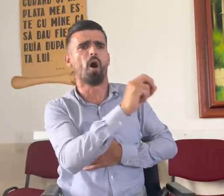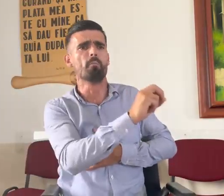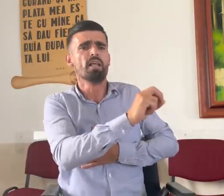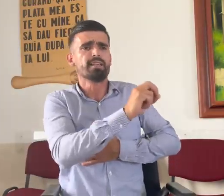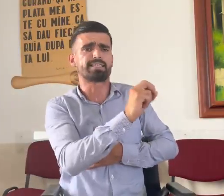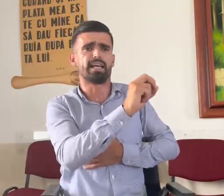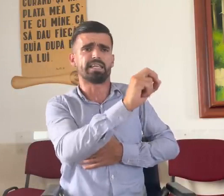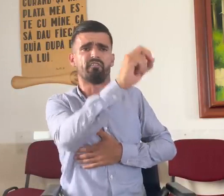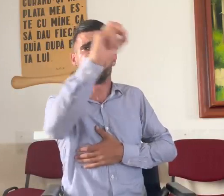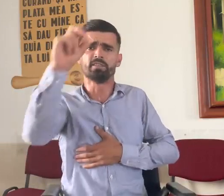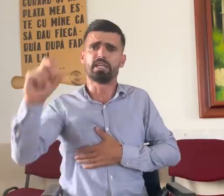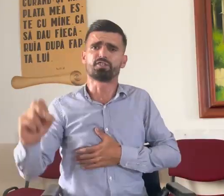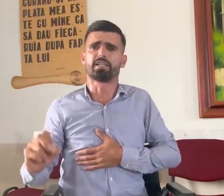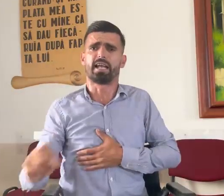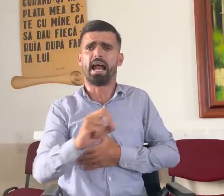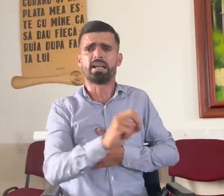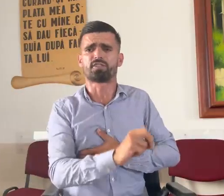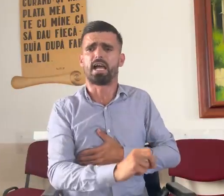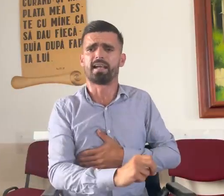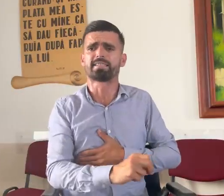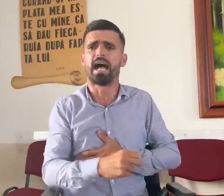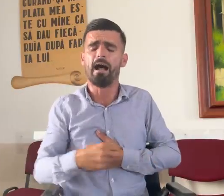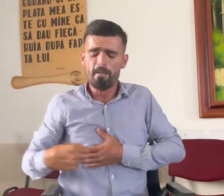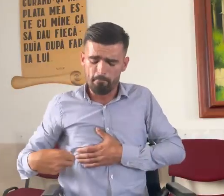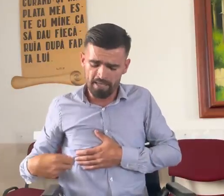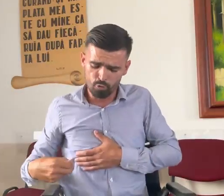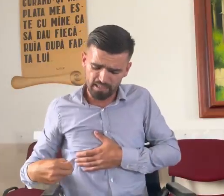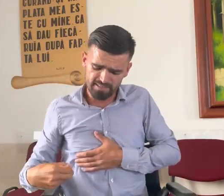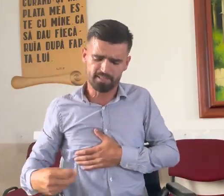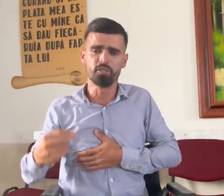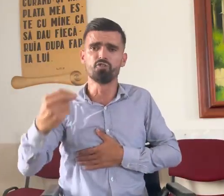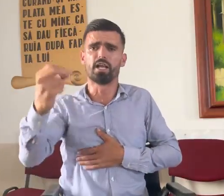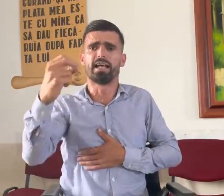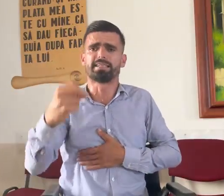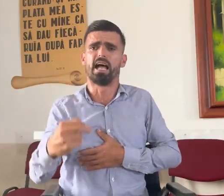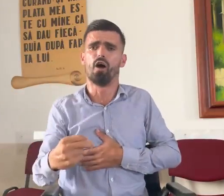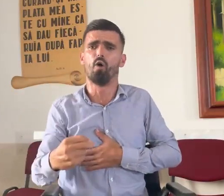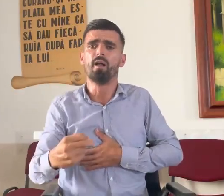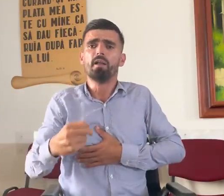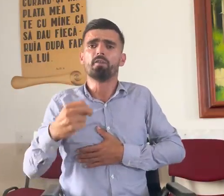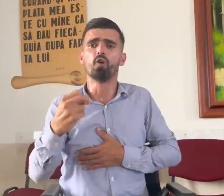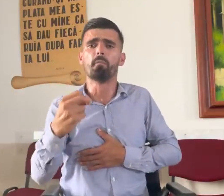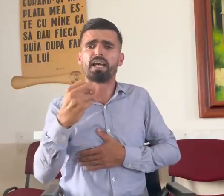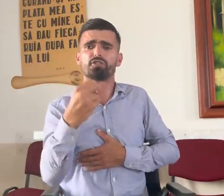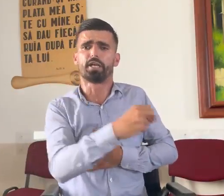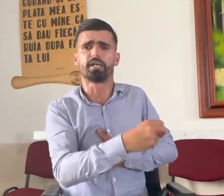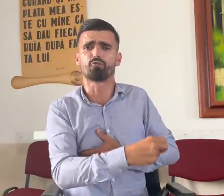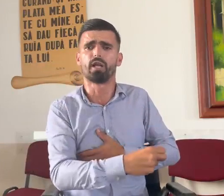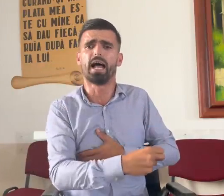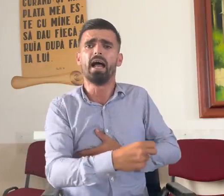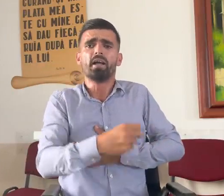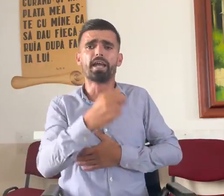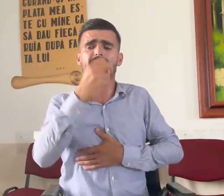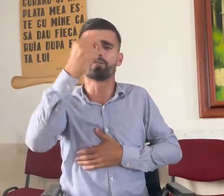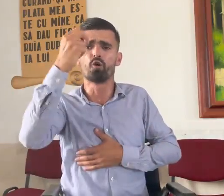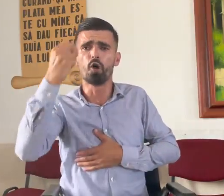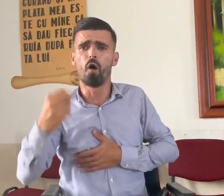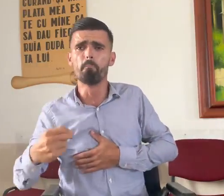om să te vindece de rana aceasta, pentru că sângele tău nu mai circulă, este un om